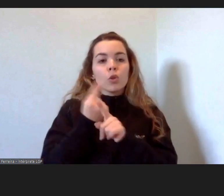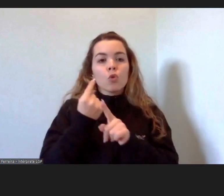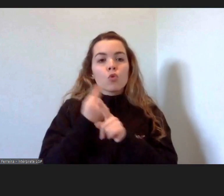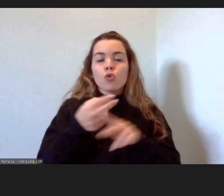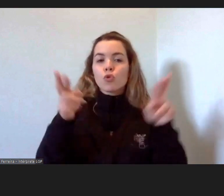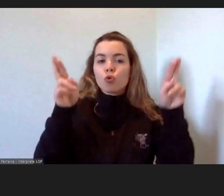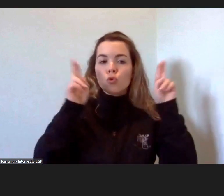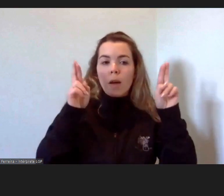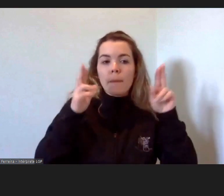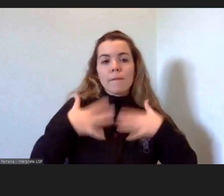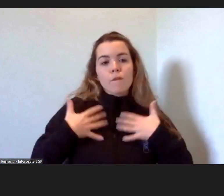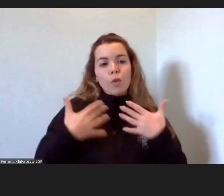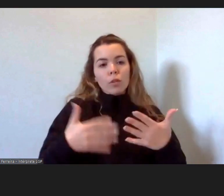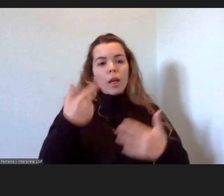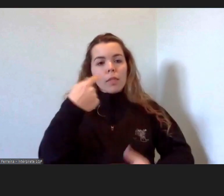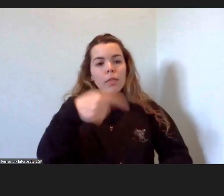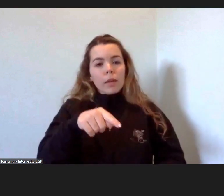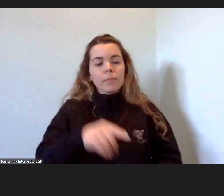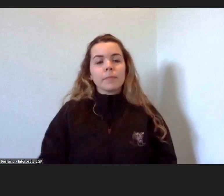motivação, de alguma forma.